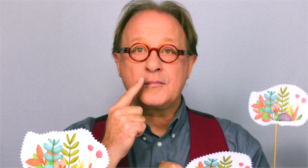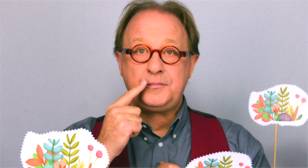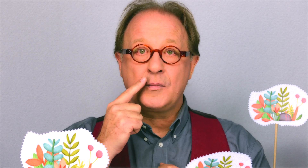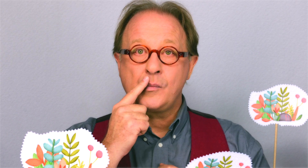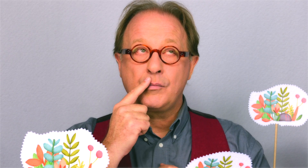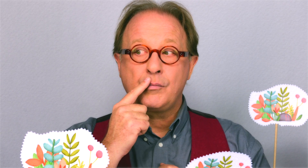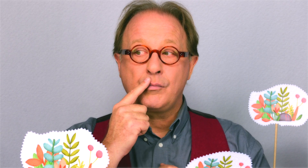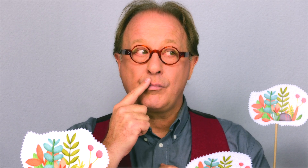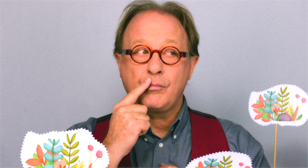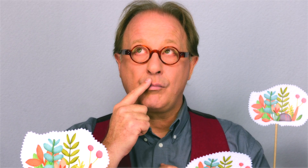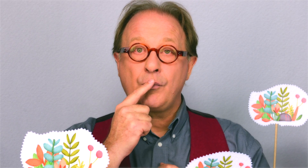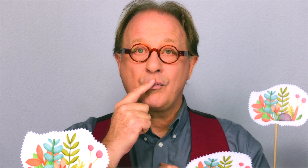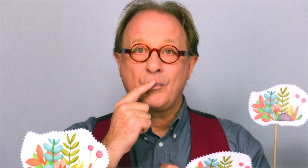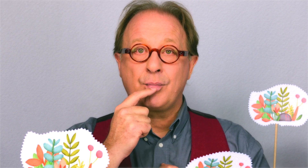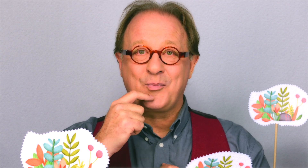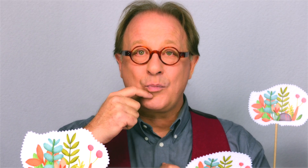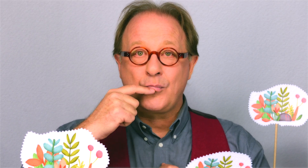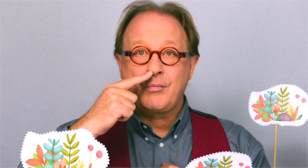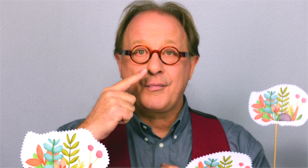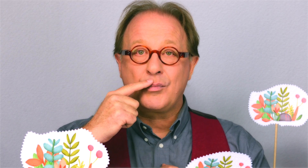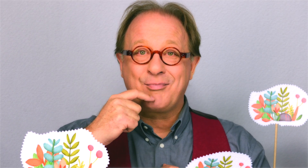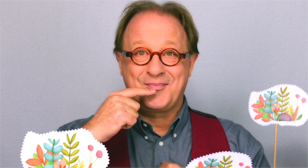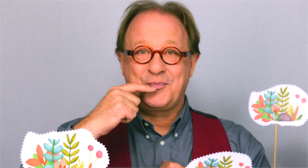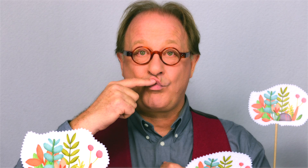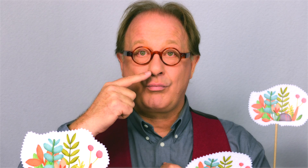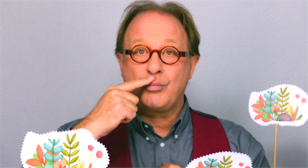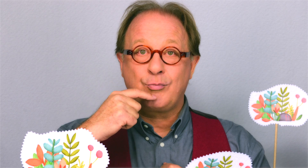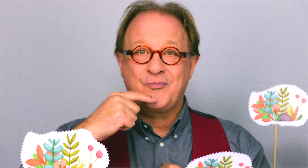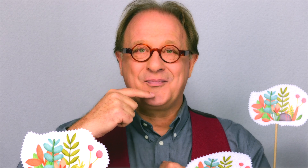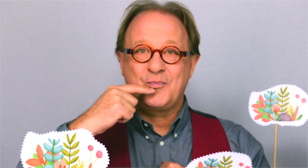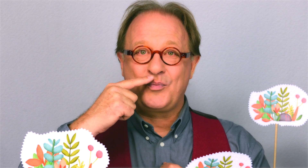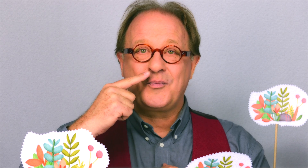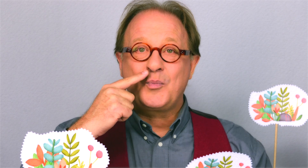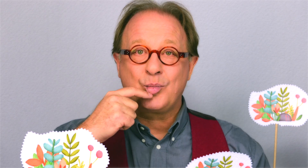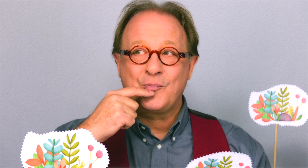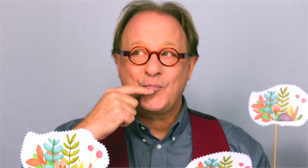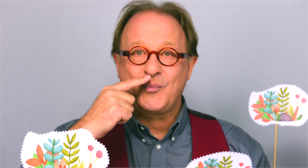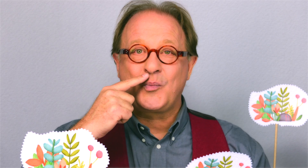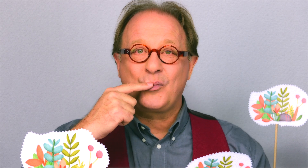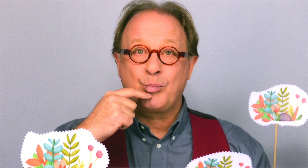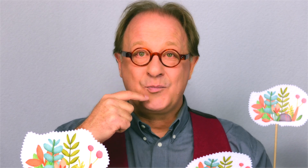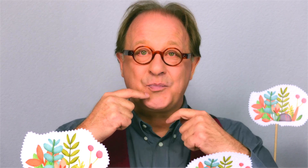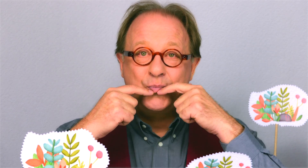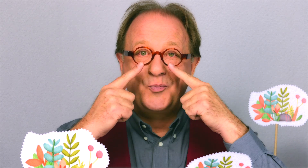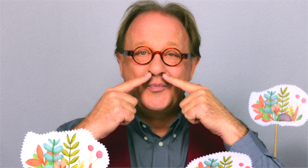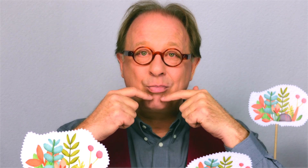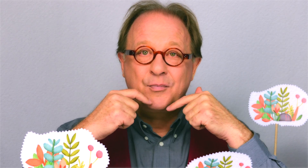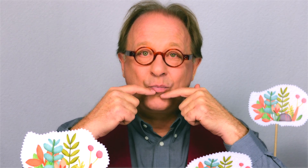petite bouche Brr Brr Brr Fait Brr